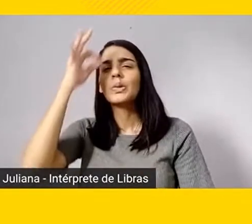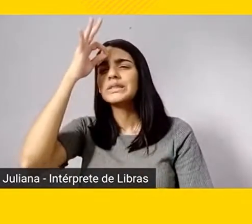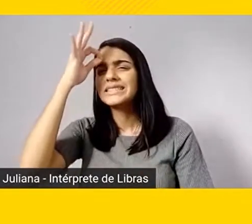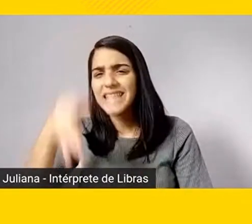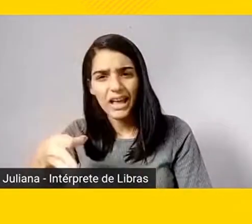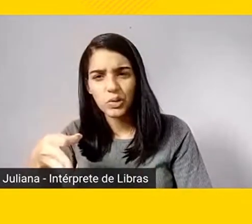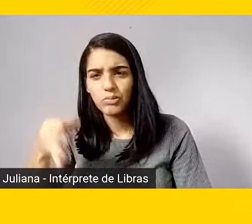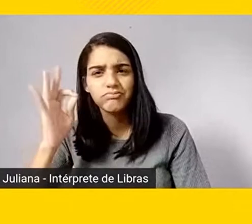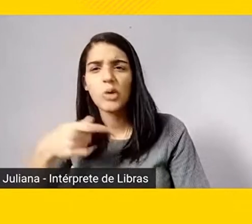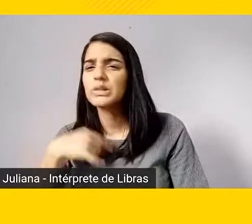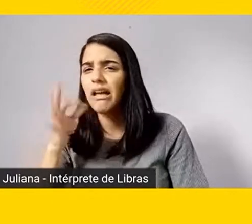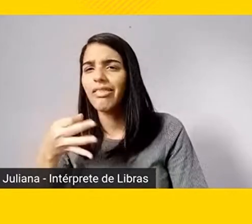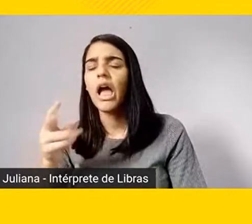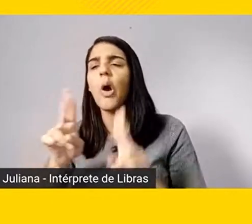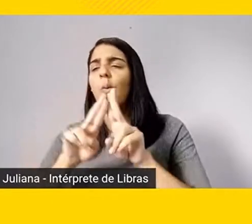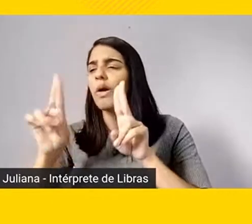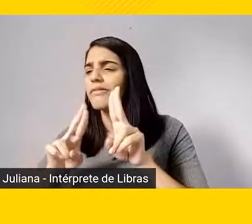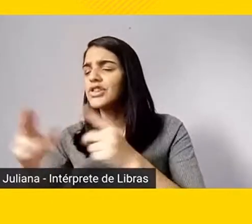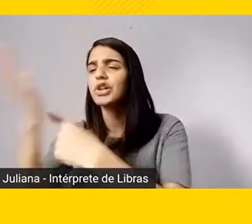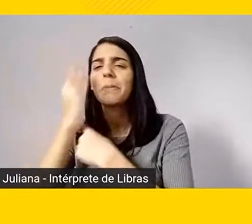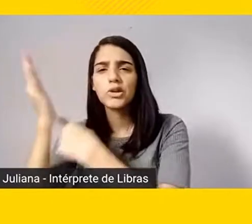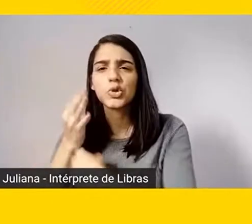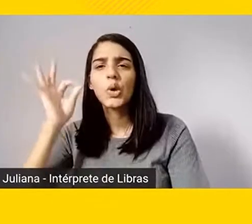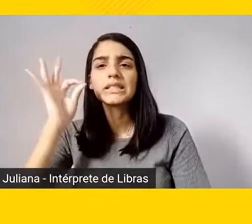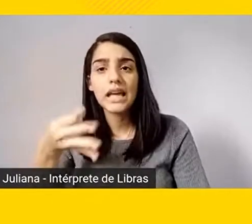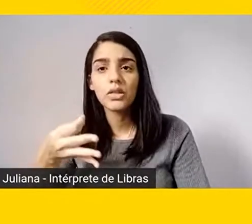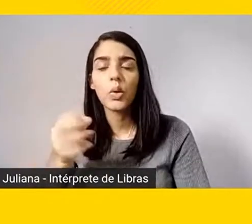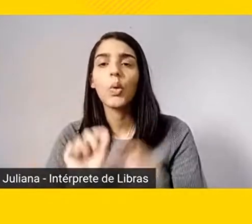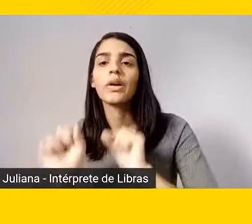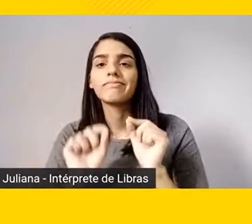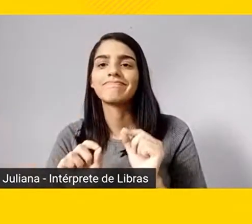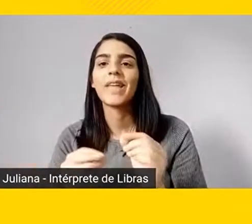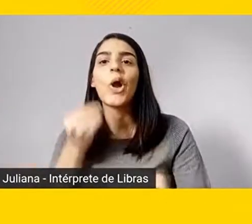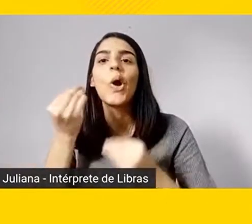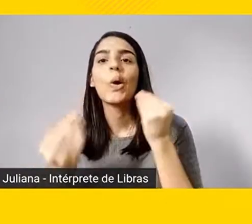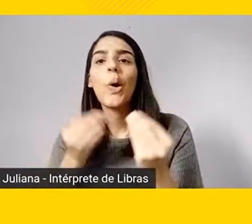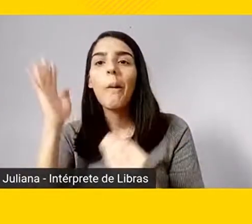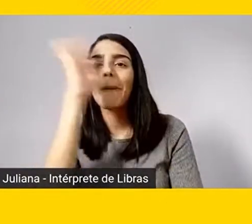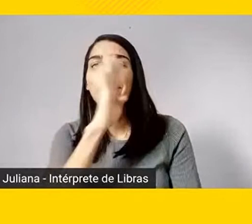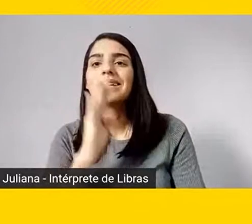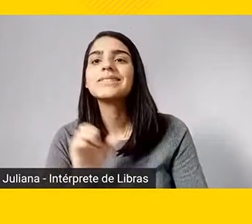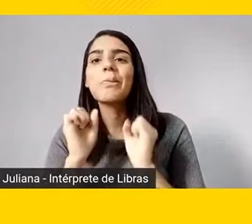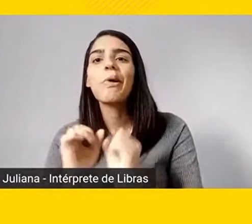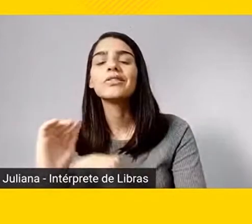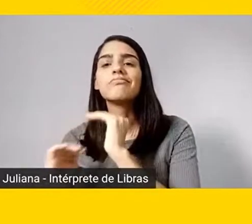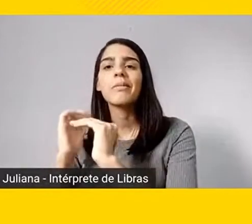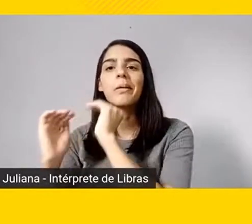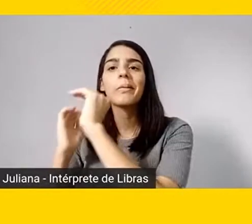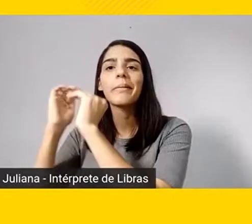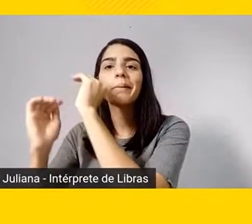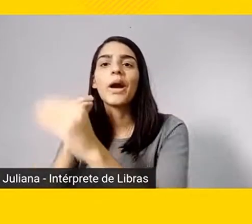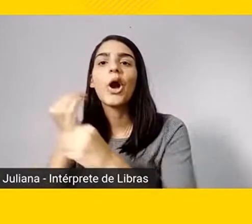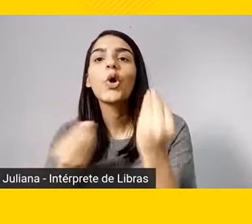de que só há uma forma do Brasil avançar, e é através da educação, é através da educação nos seus